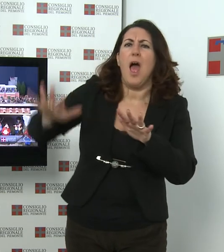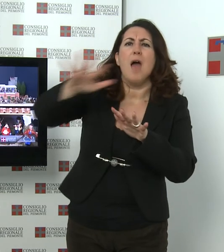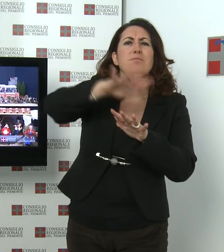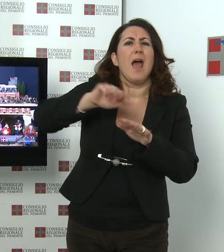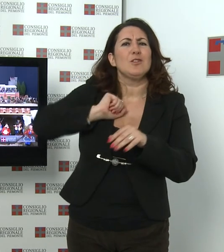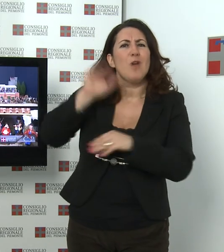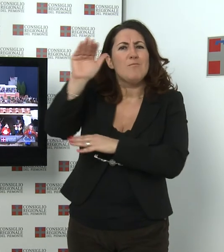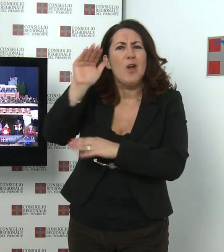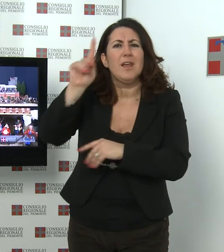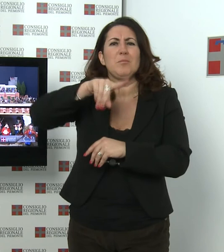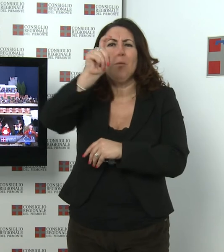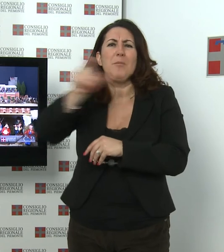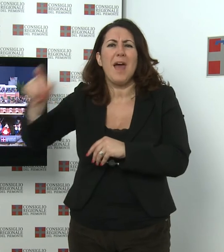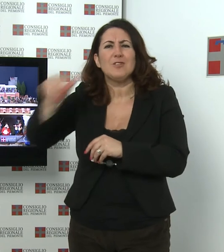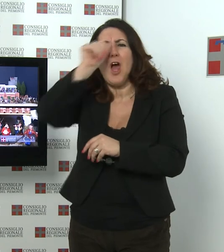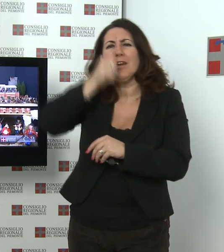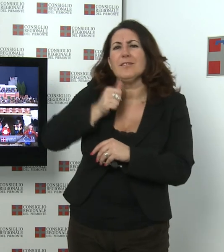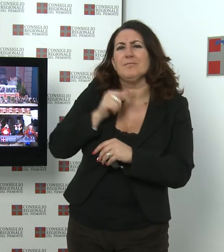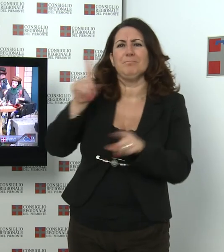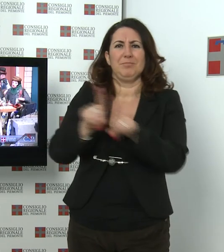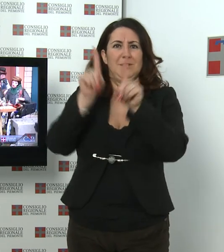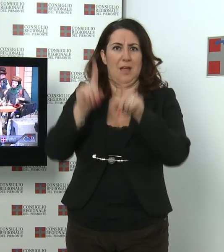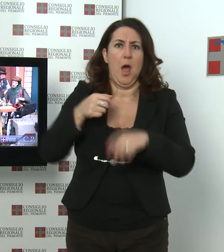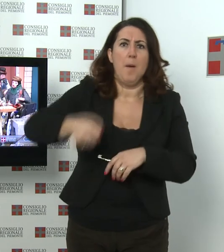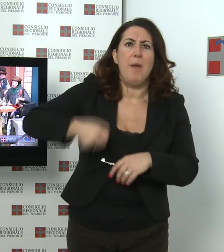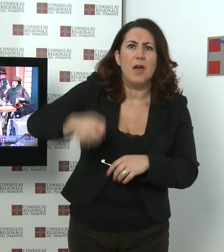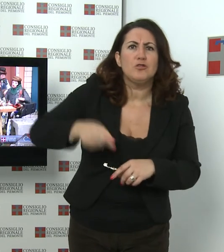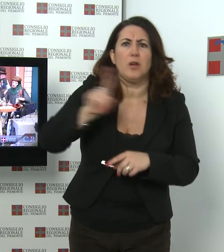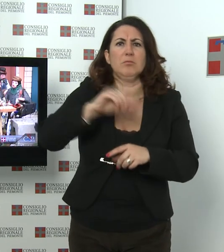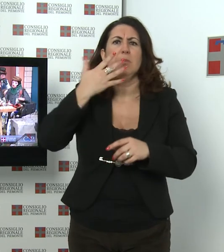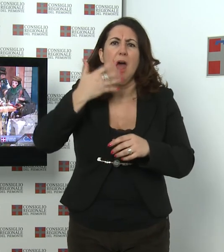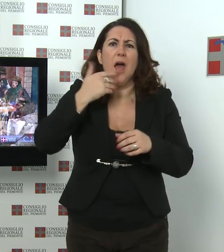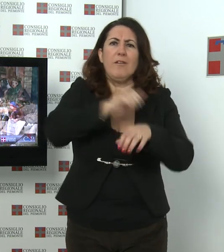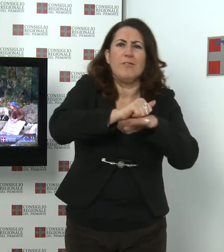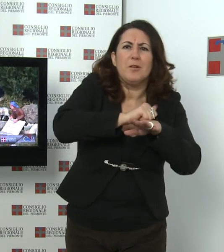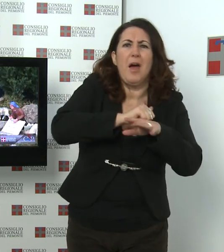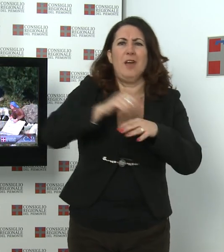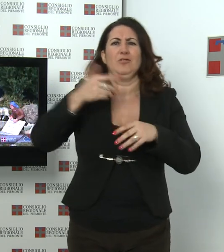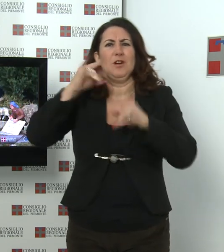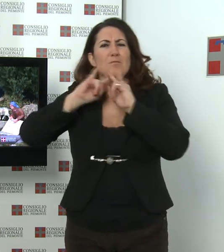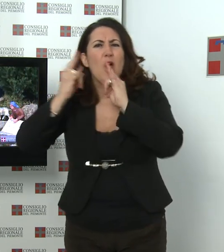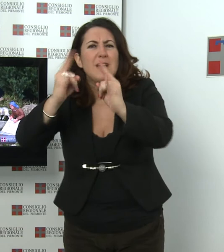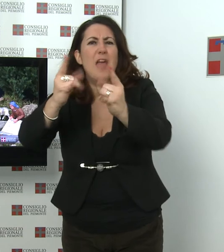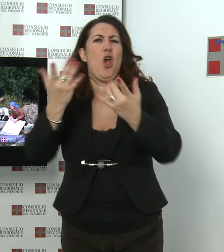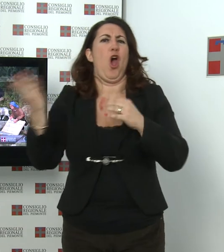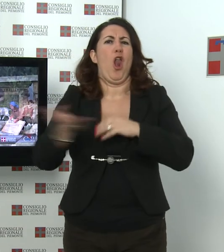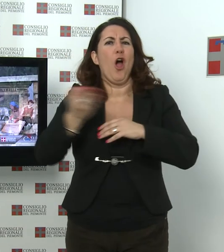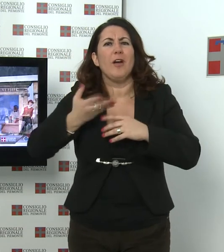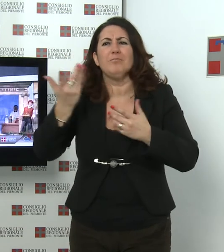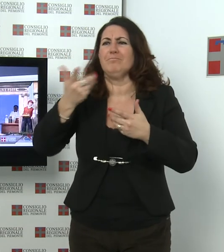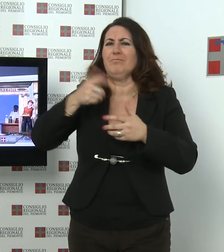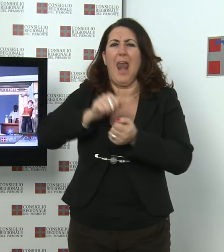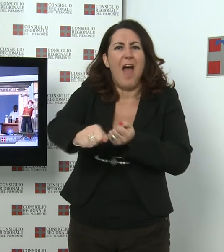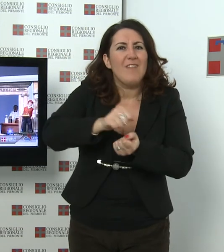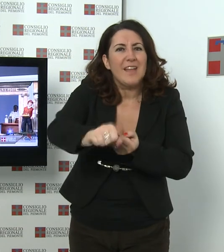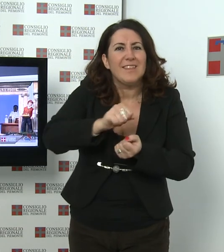personaggi che la abitano. Non solo pastori, ma anche i margari, i falegnami, i boscaioli, le lavandaie echine sul fiume, ma anche i